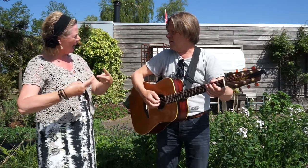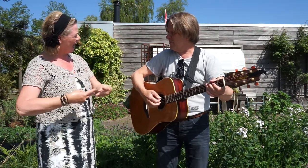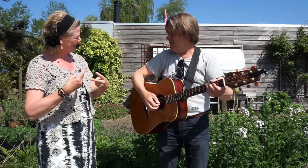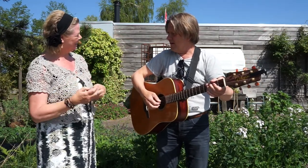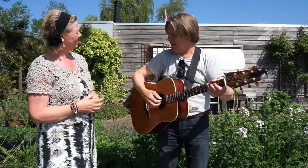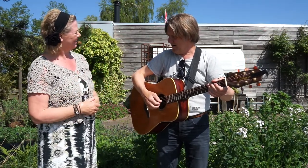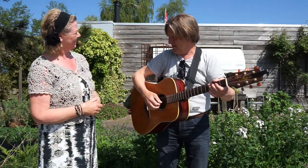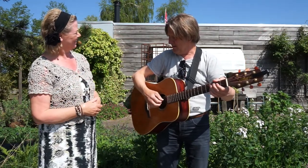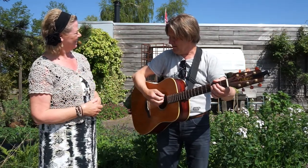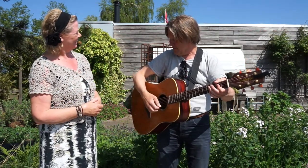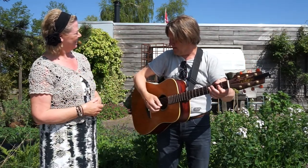Ja.